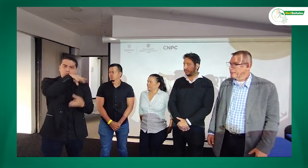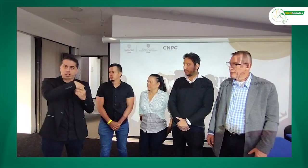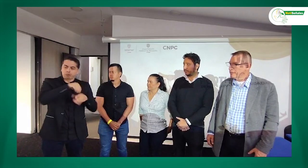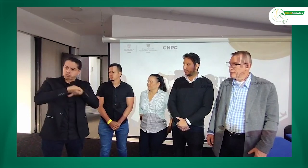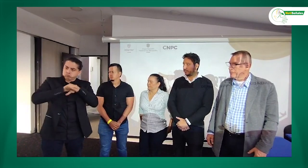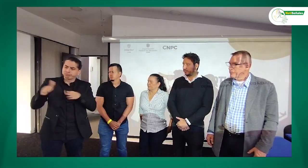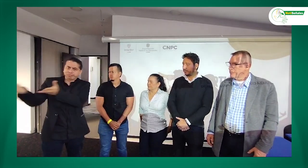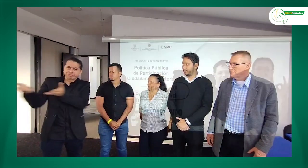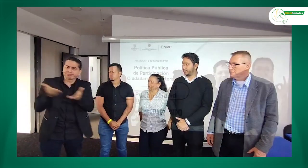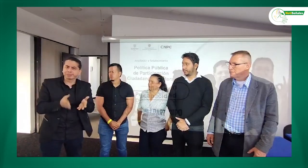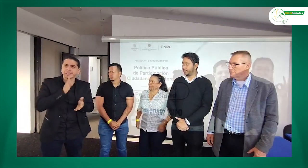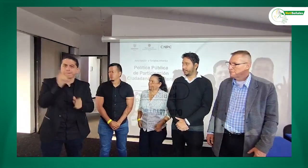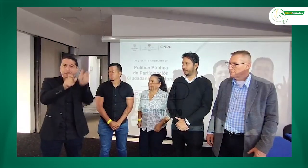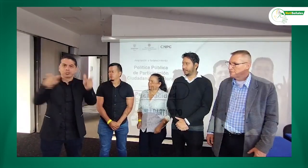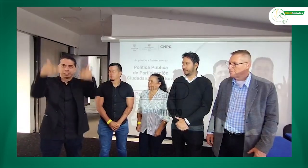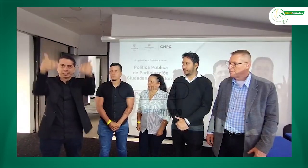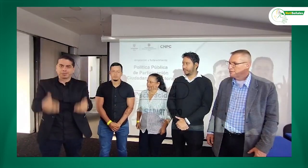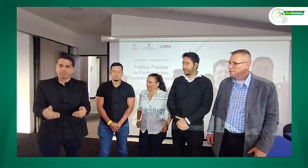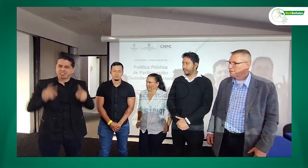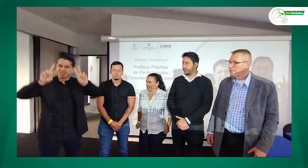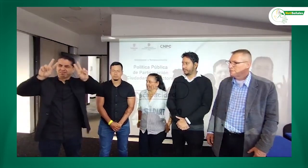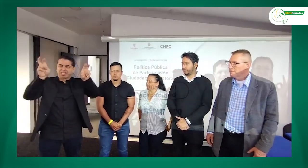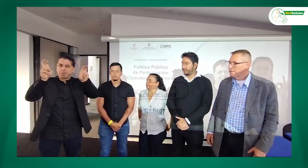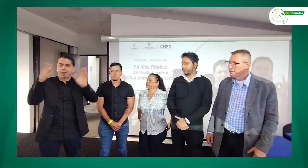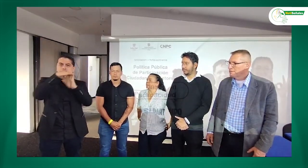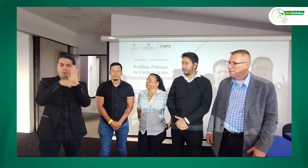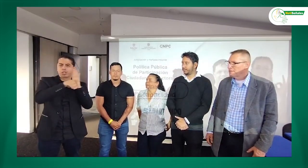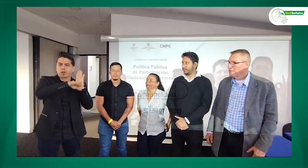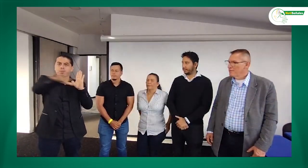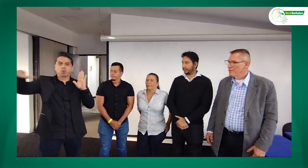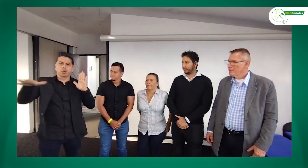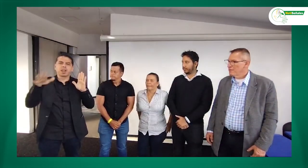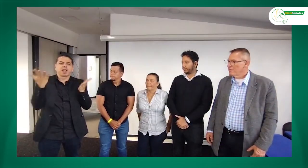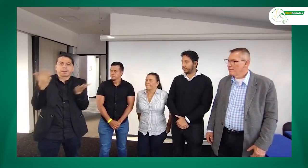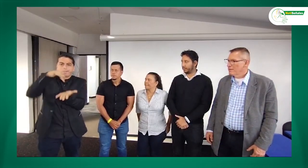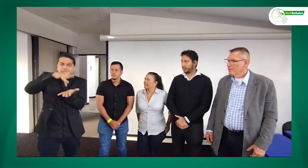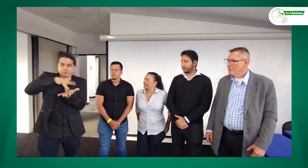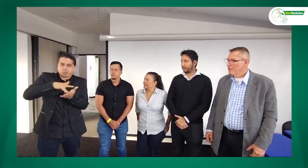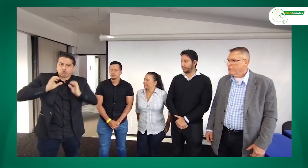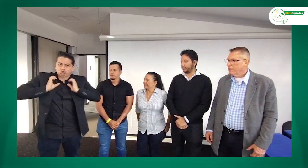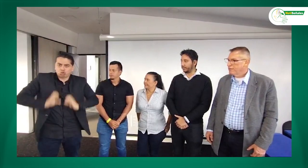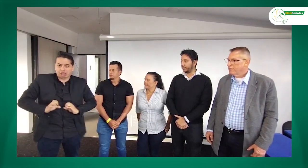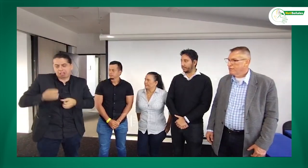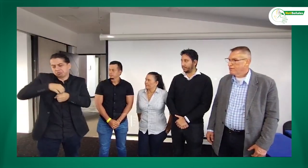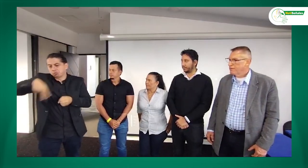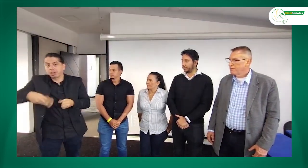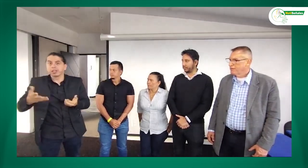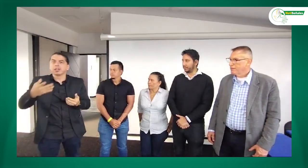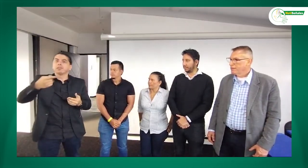encontramos en el Ministerio del Interior debido a una invitación enfocada a las personas con discapacidad con el fin de dialogar acerca de